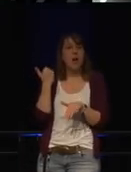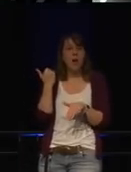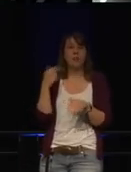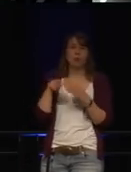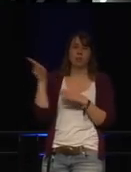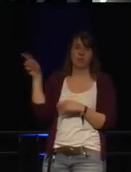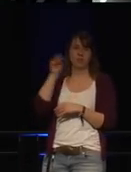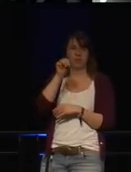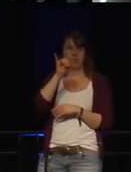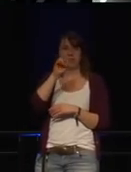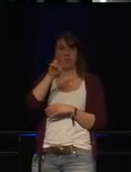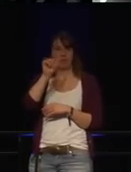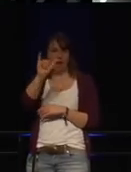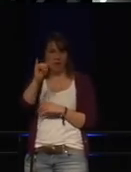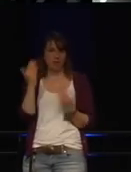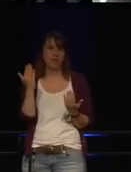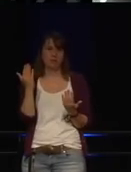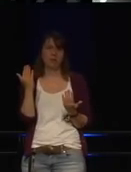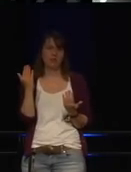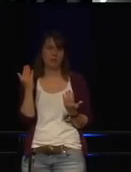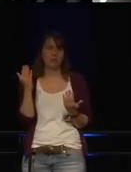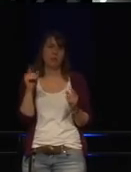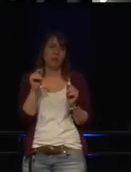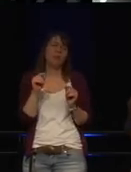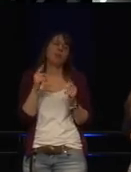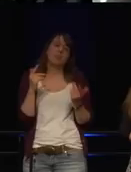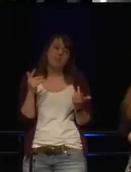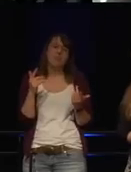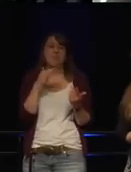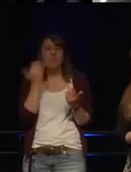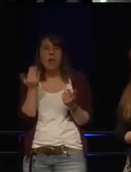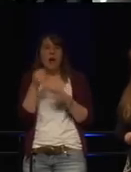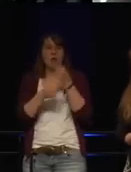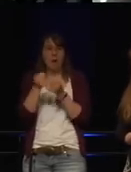Der Mirai ist ein DDoS,